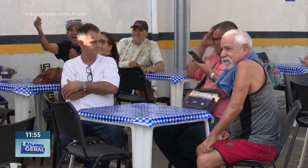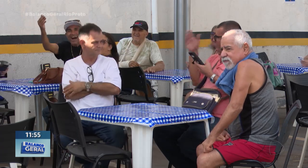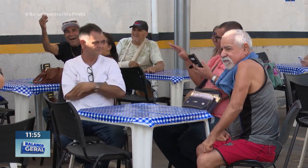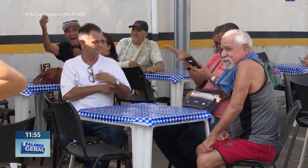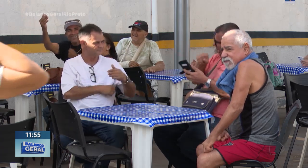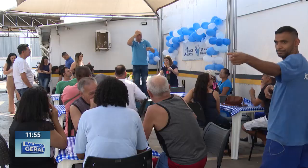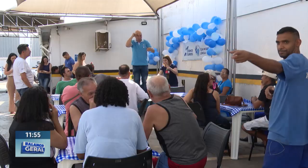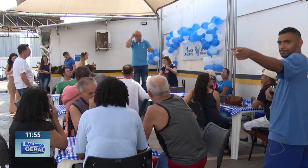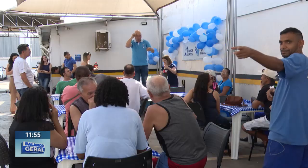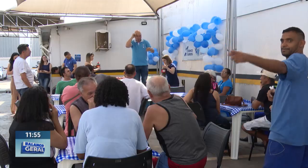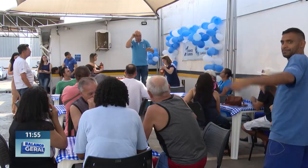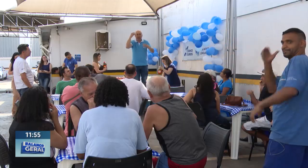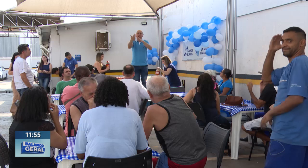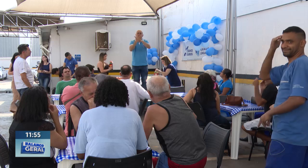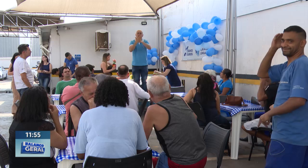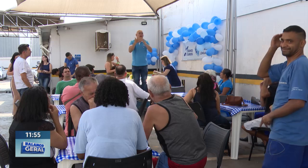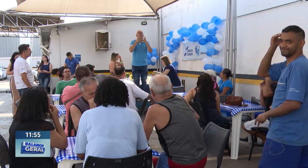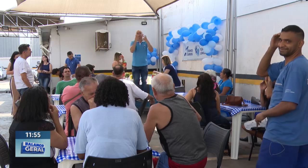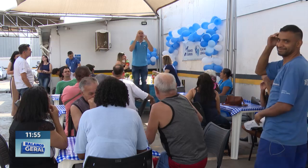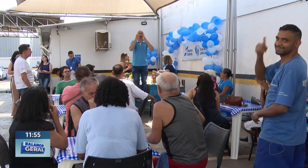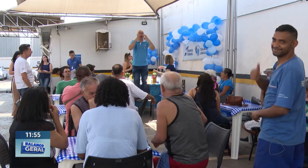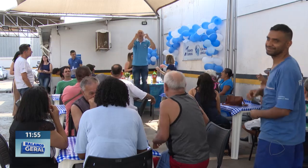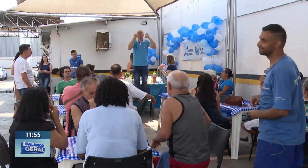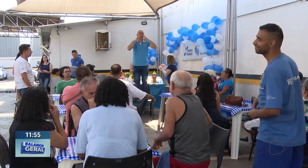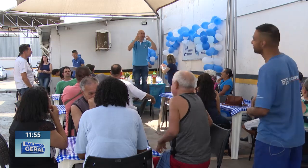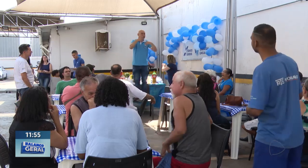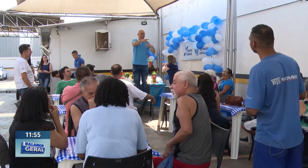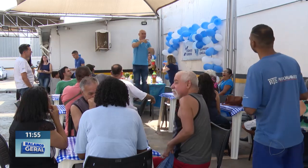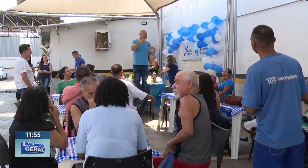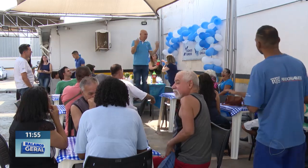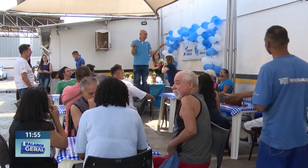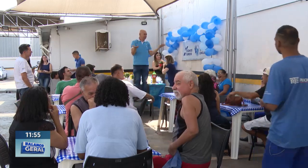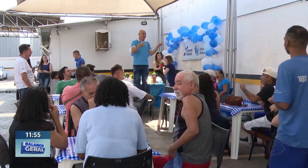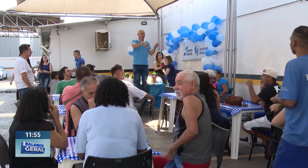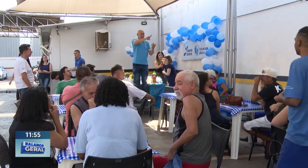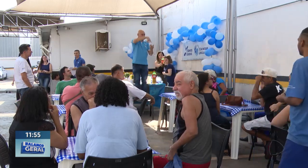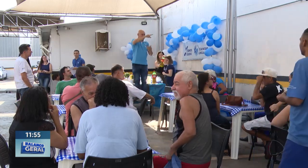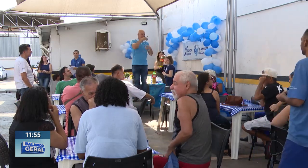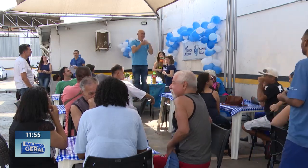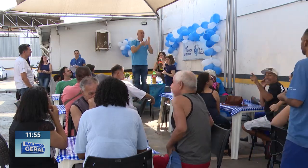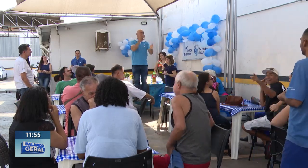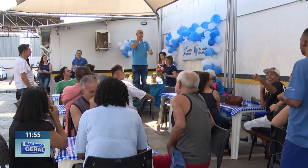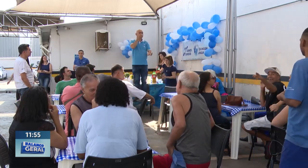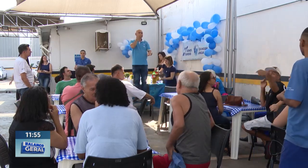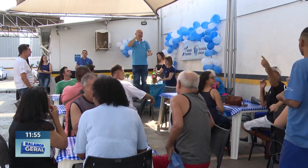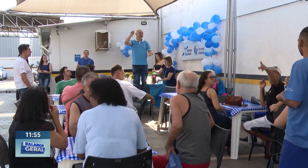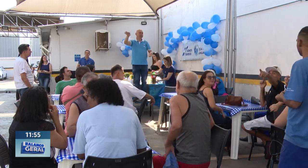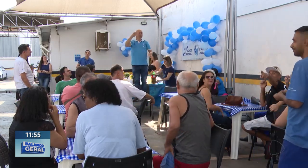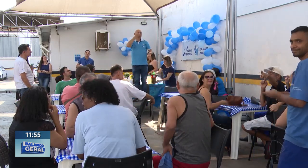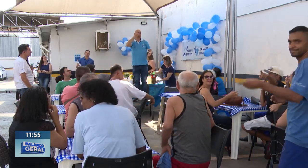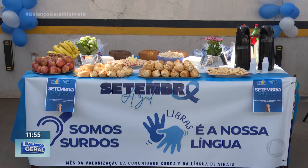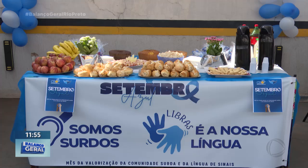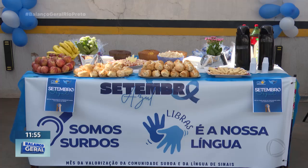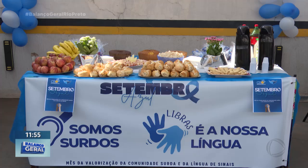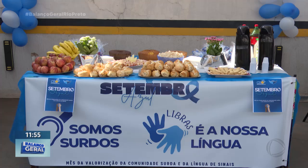abraço, o meu agradecimento também a todas as entidades que realizam um trabalho tão humano com essas pessoas.